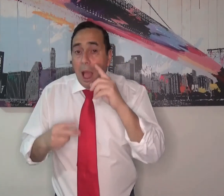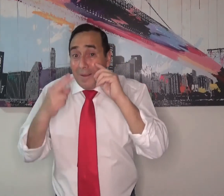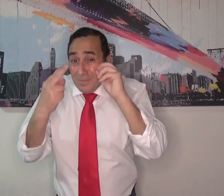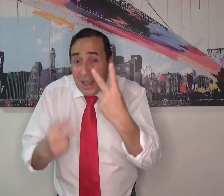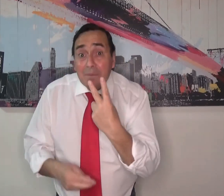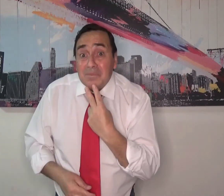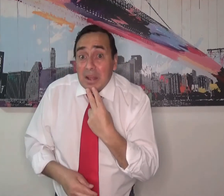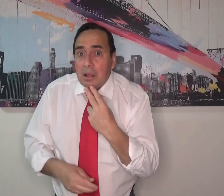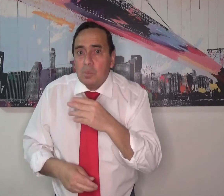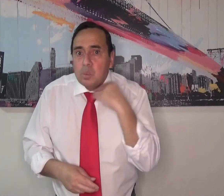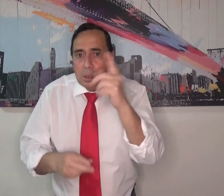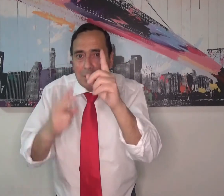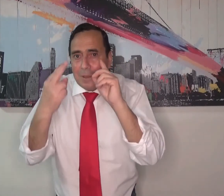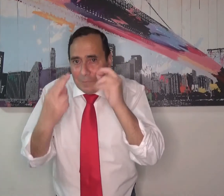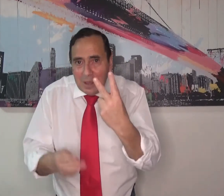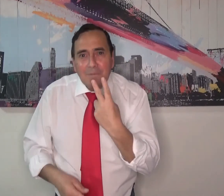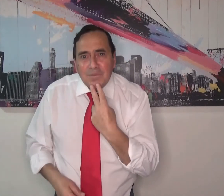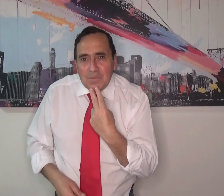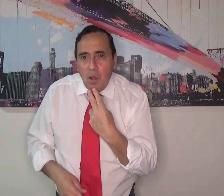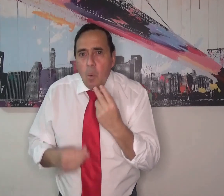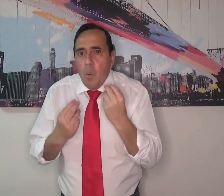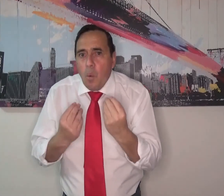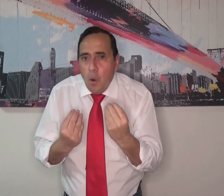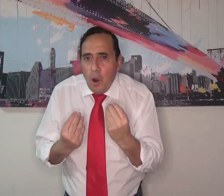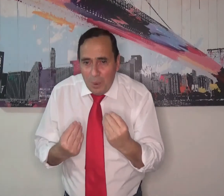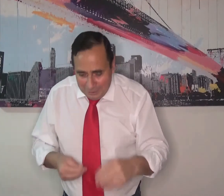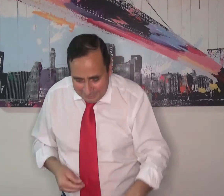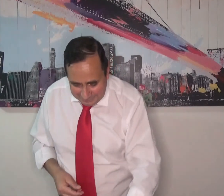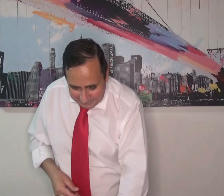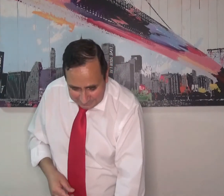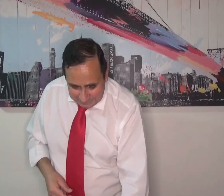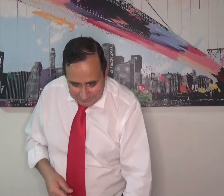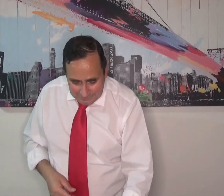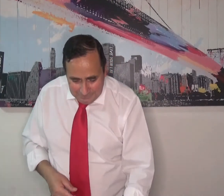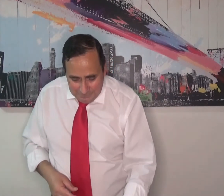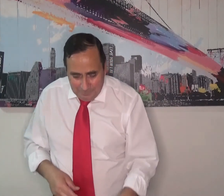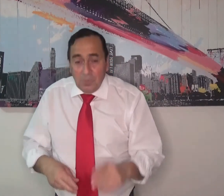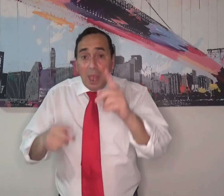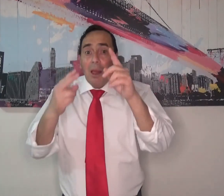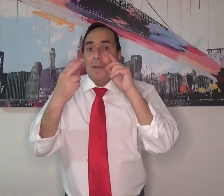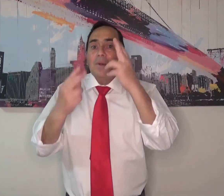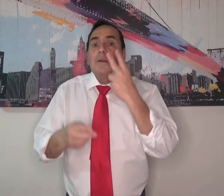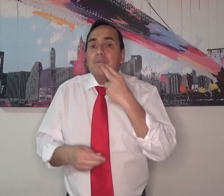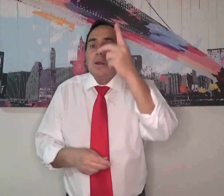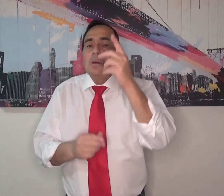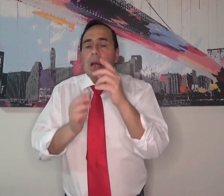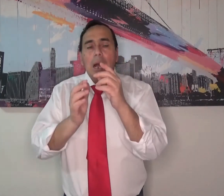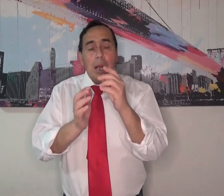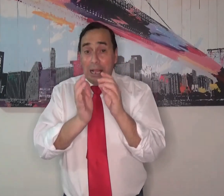Vamos a tener una nueva vida allá. No va a haber muerte. Va a haber una vida nueva. Esa